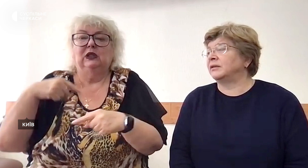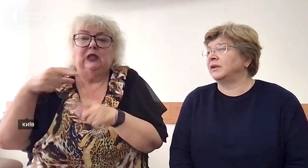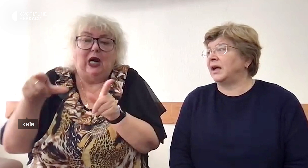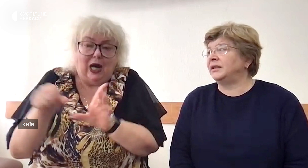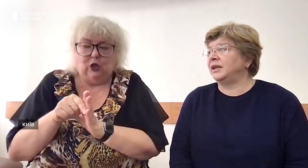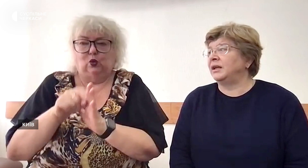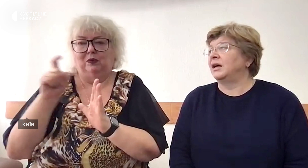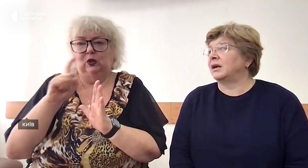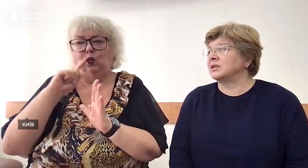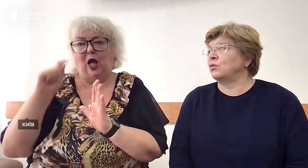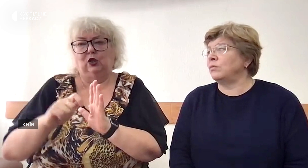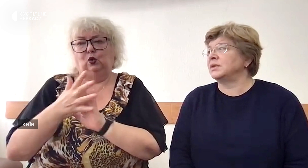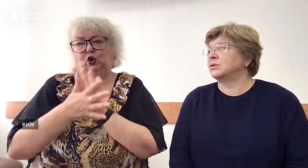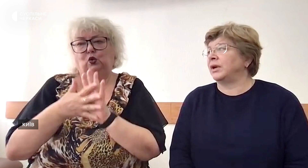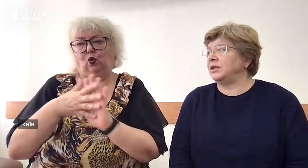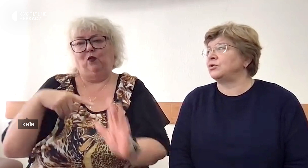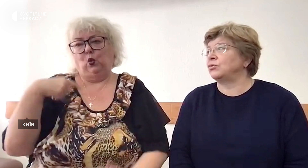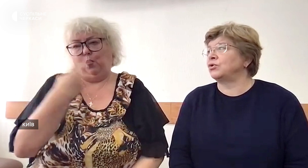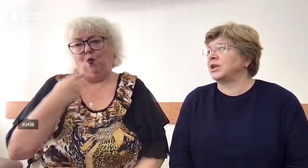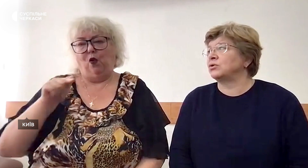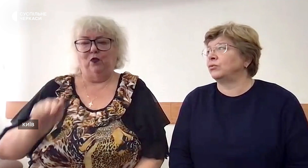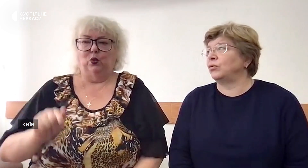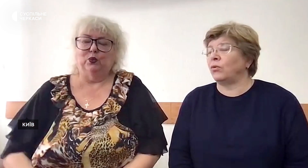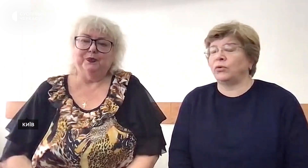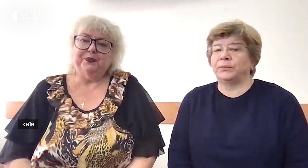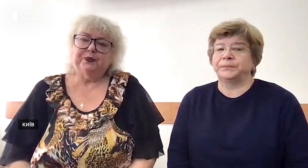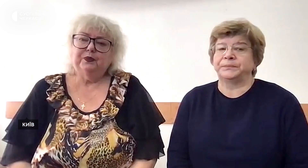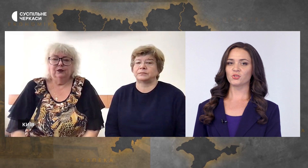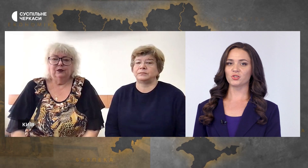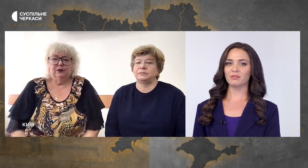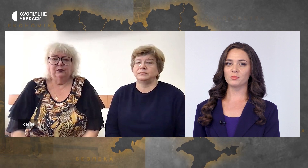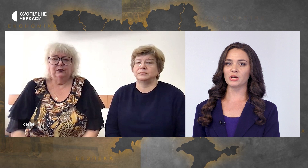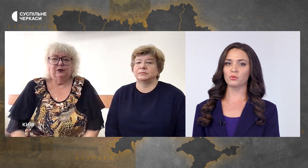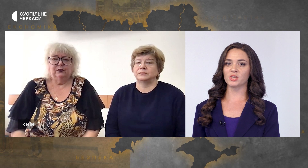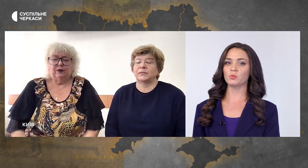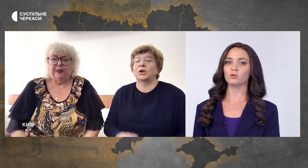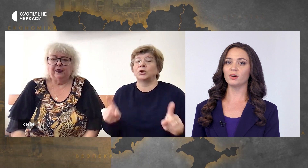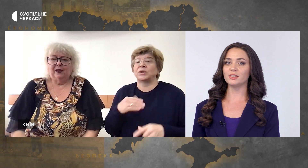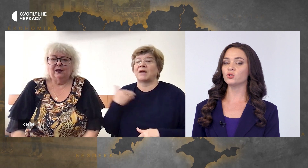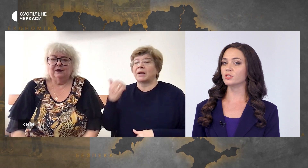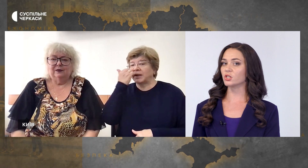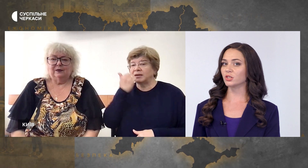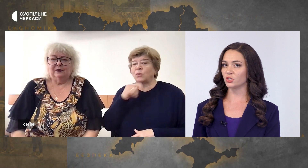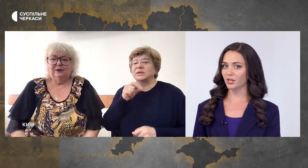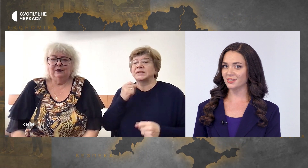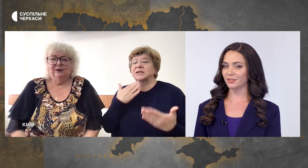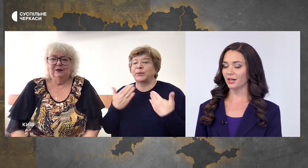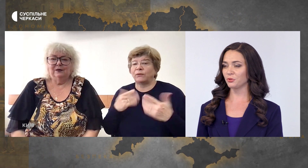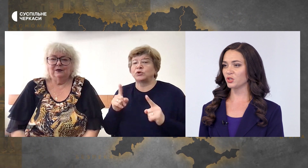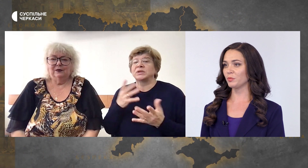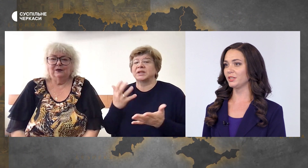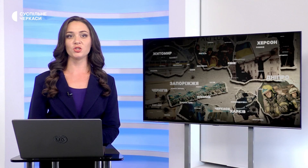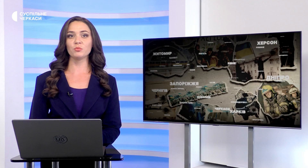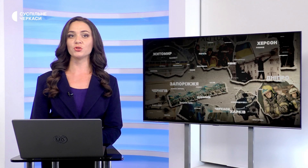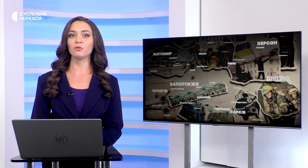в органах влади разом з українською жестовою мовою. Що ж, я вам дякую за спілкування, що знайшли час